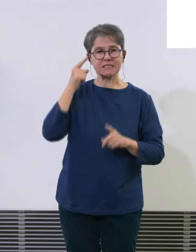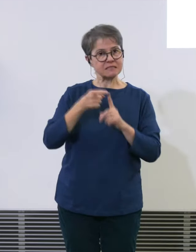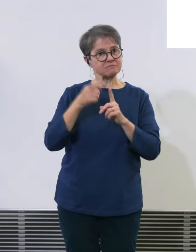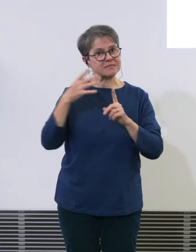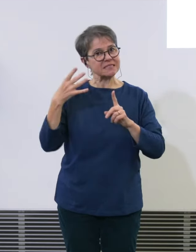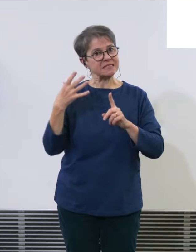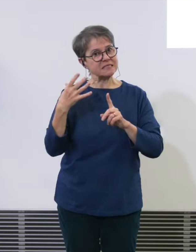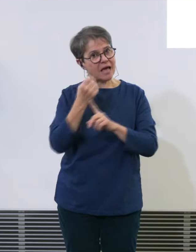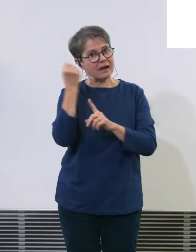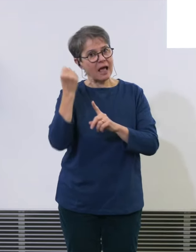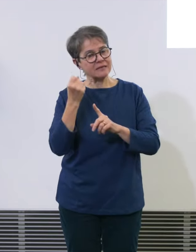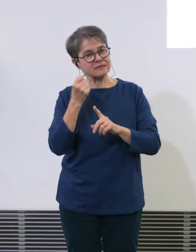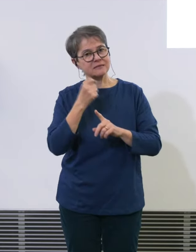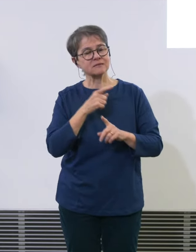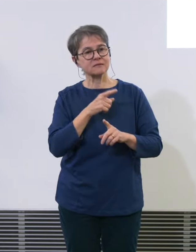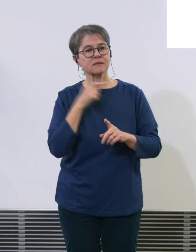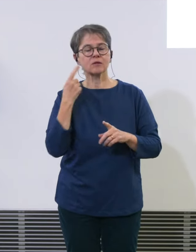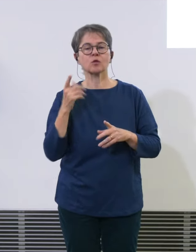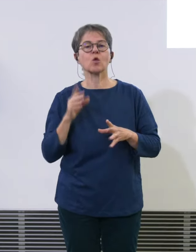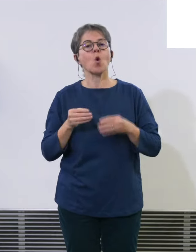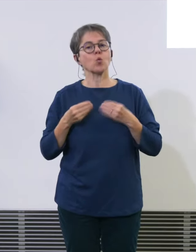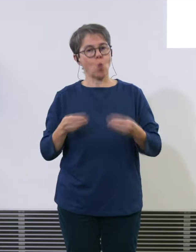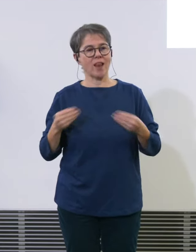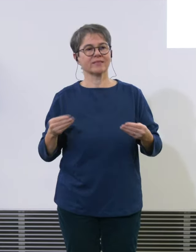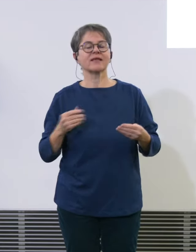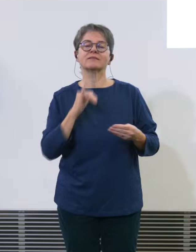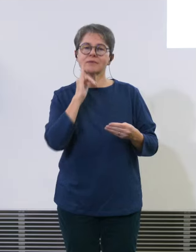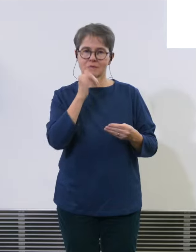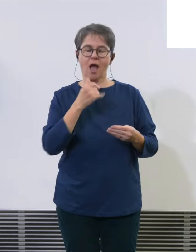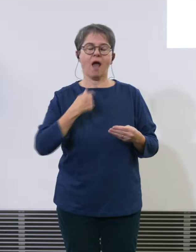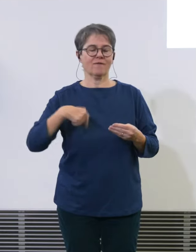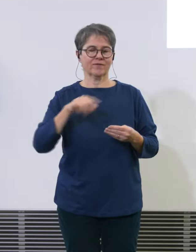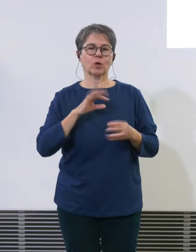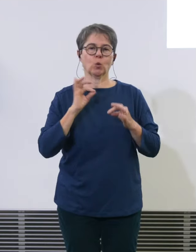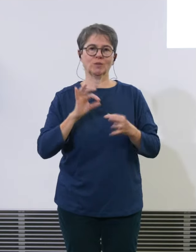sind Qualitätsdien wir arbeiten gut mit dem Flughafen zusammen wir sind stolz auf unseren Hub